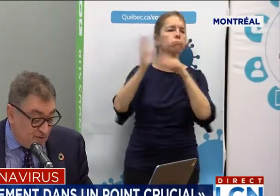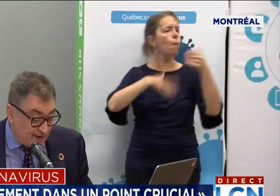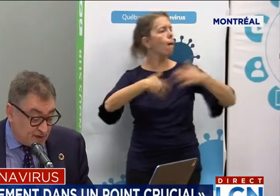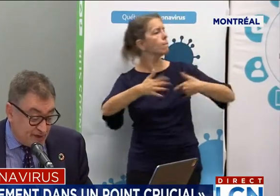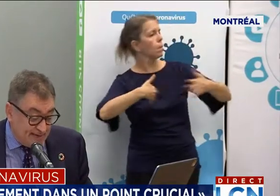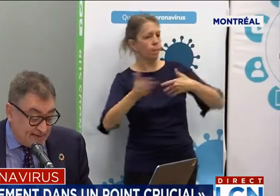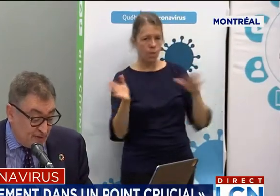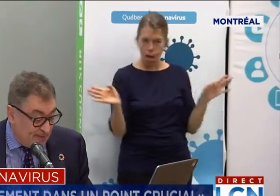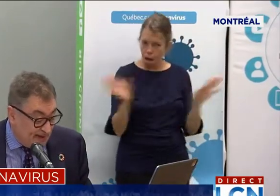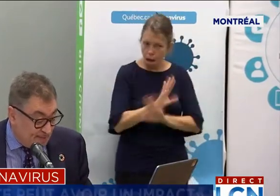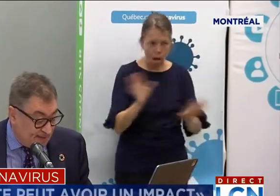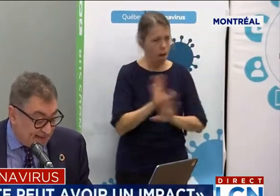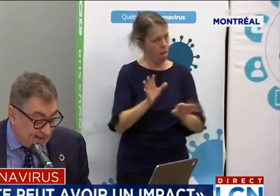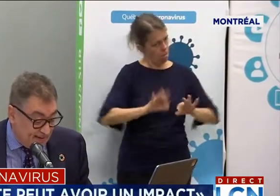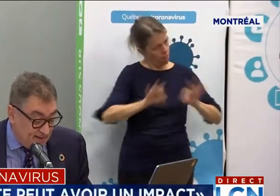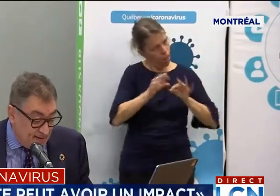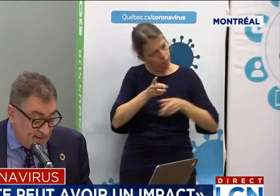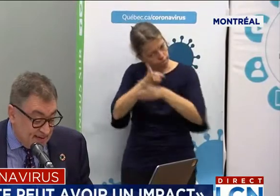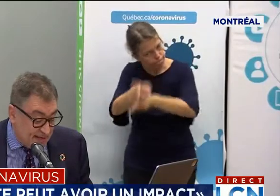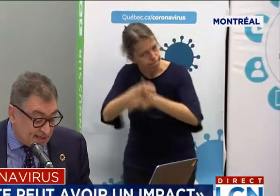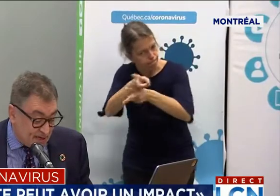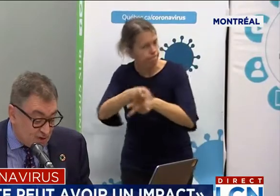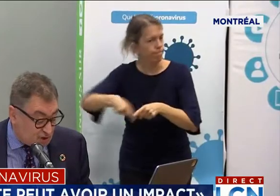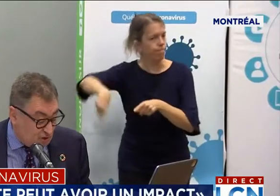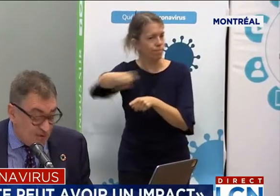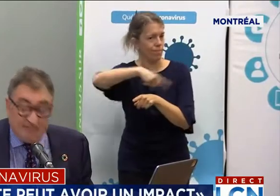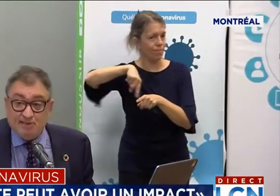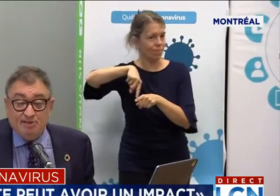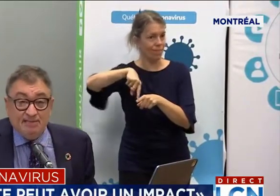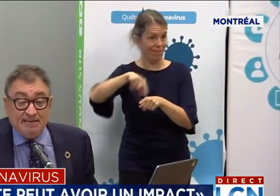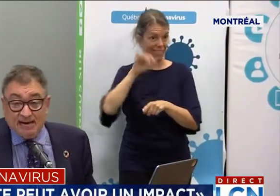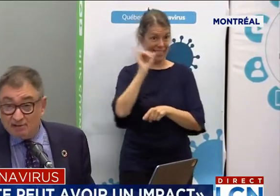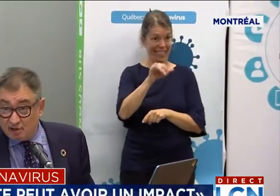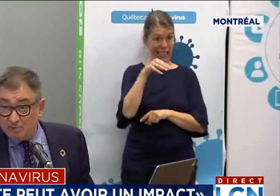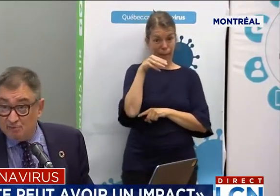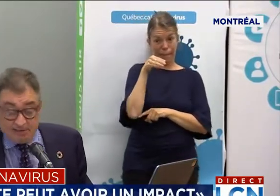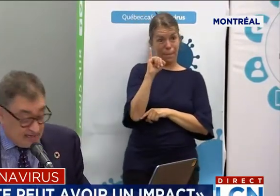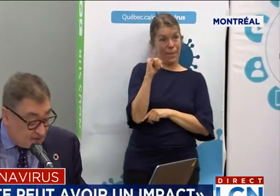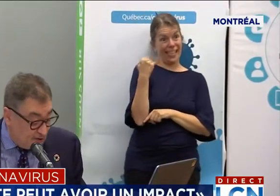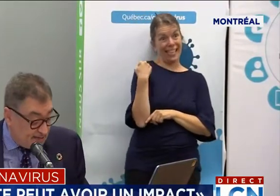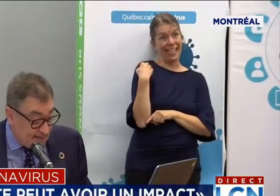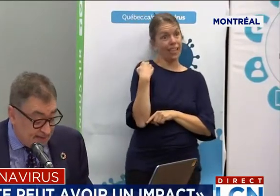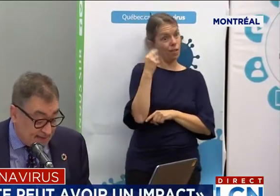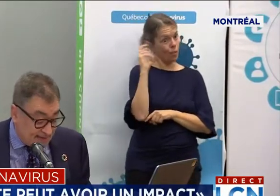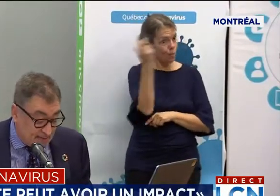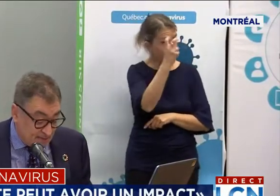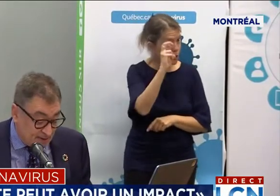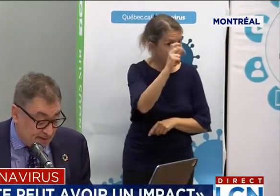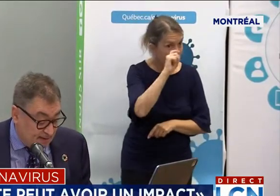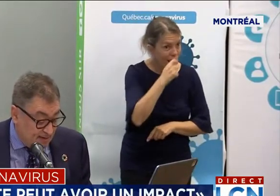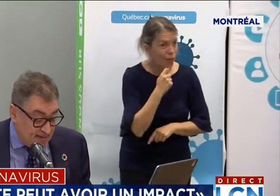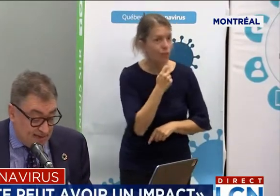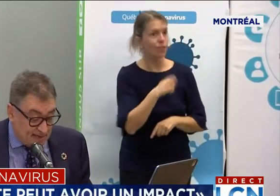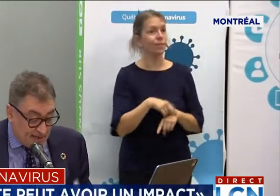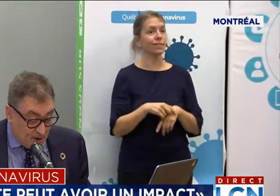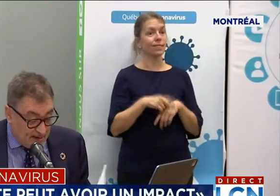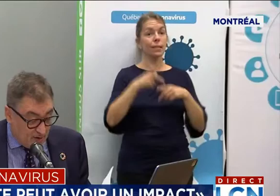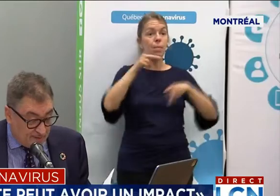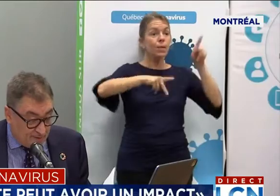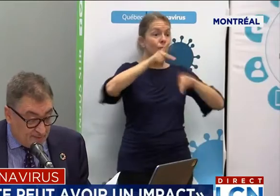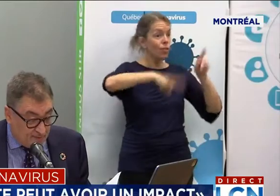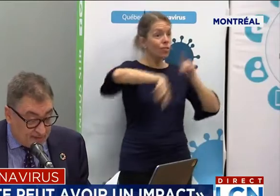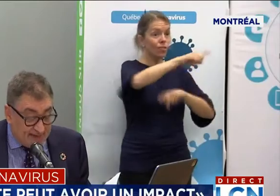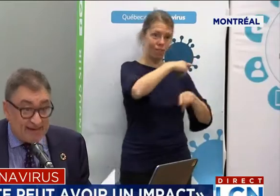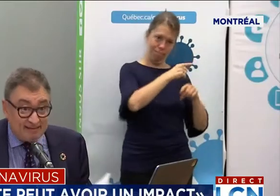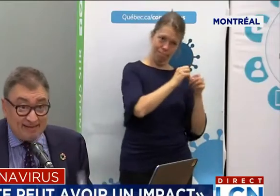Il y eu l'ouverture de cliniques mobiles en mai dernier et des centres de jour pour les personnes itinérantes, comme je vous le disais tantôt, qui a été très, très important. Les gens de